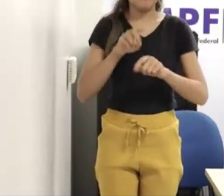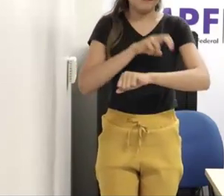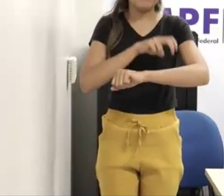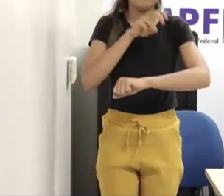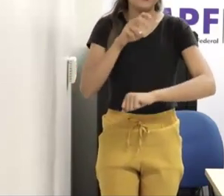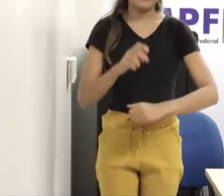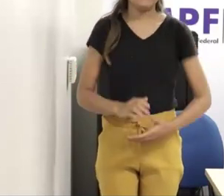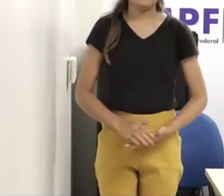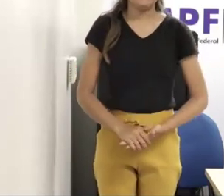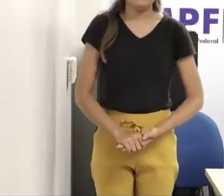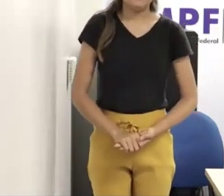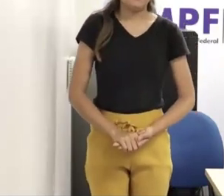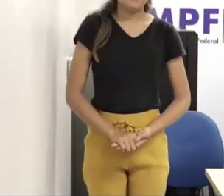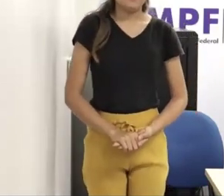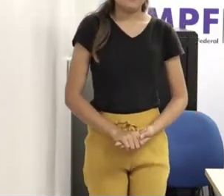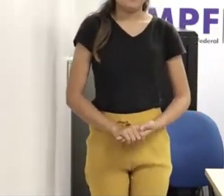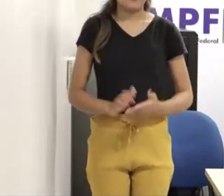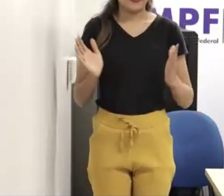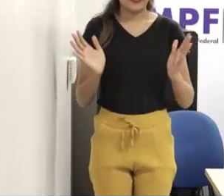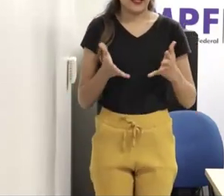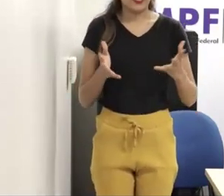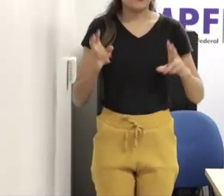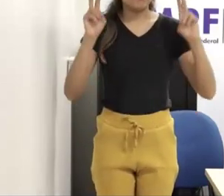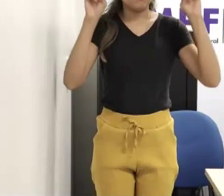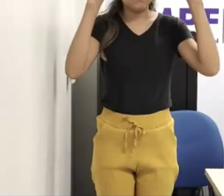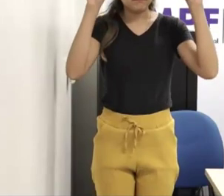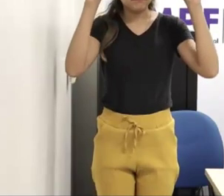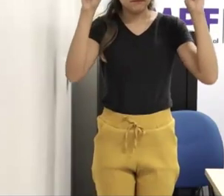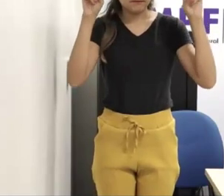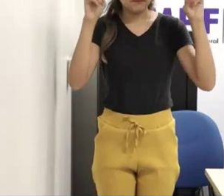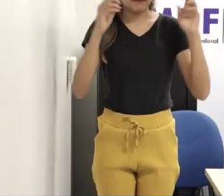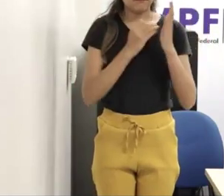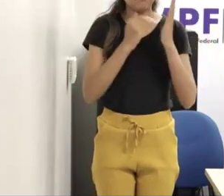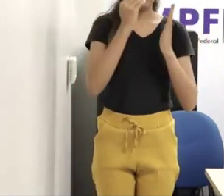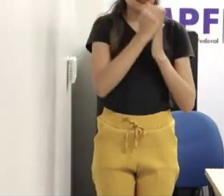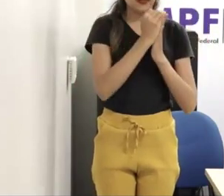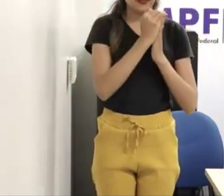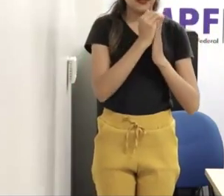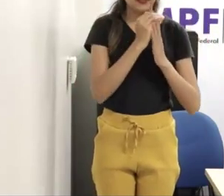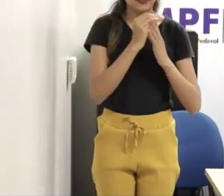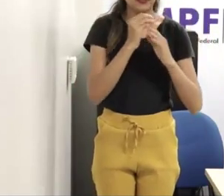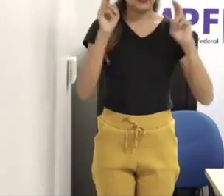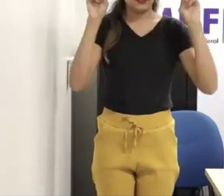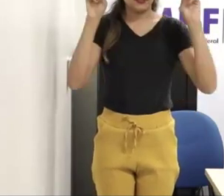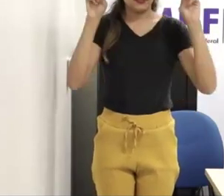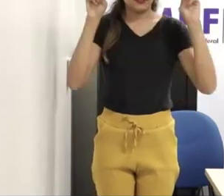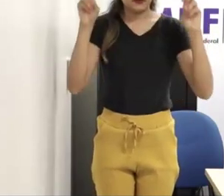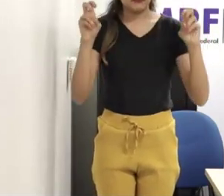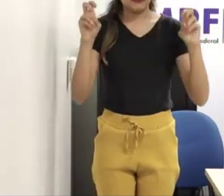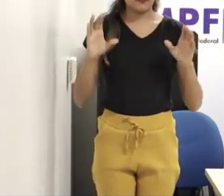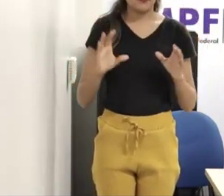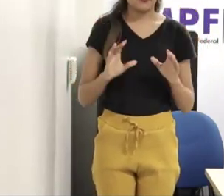tema de agora é construindo parcerias efetivas entre instituições, família e comunidade.